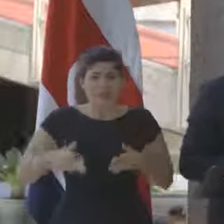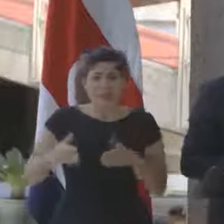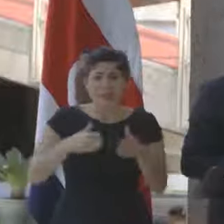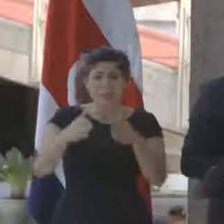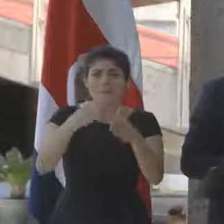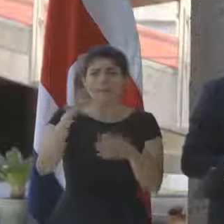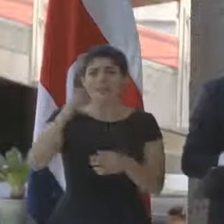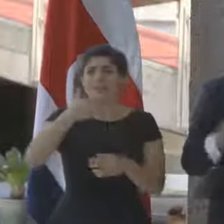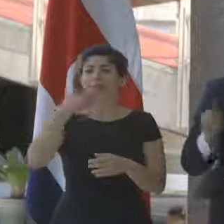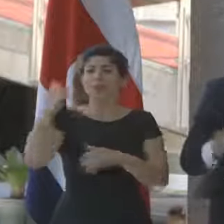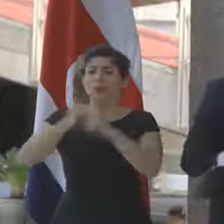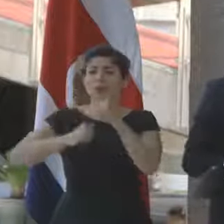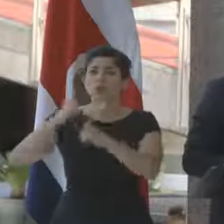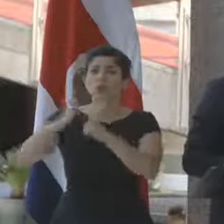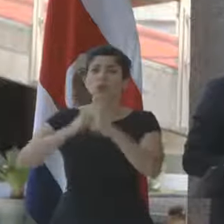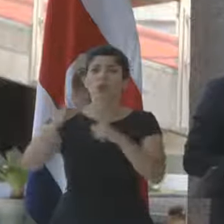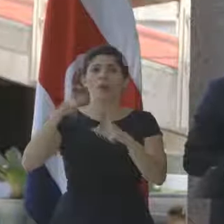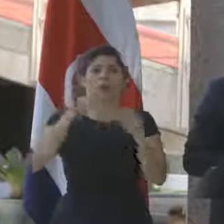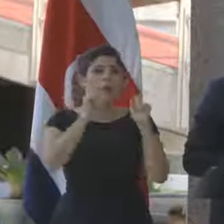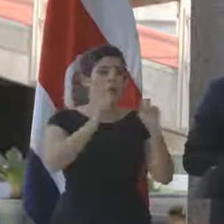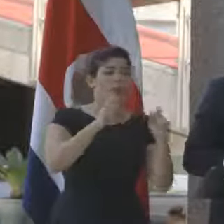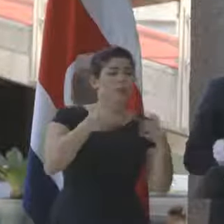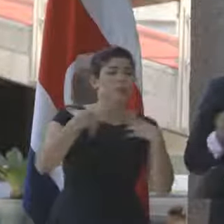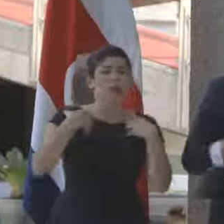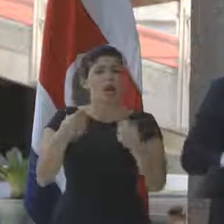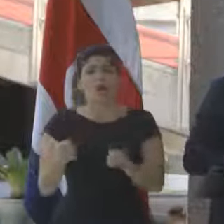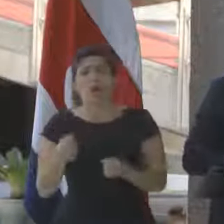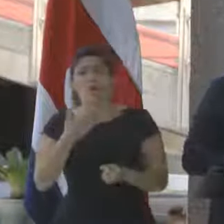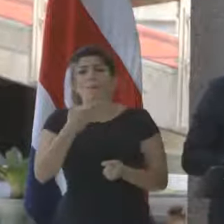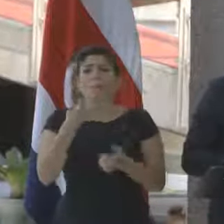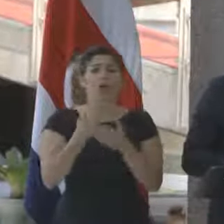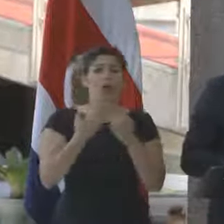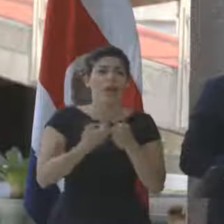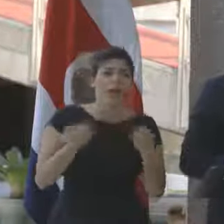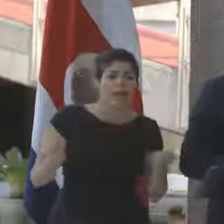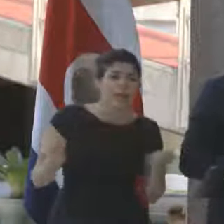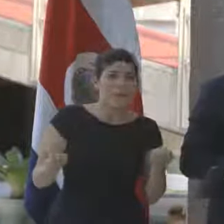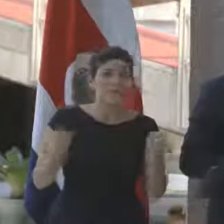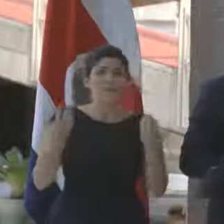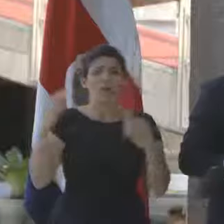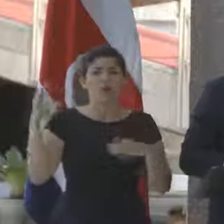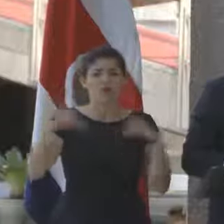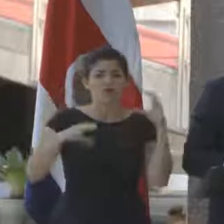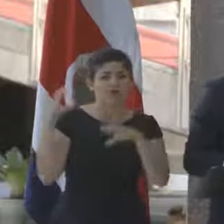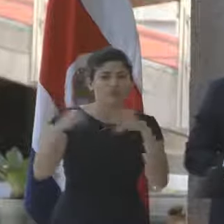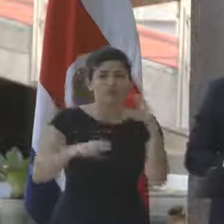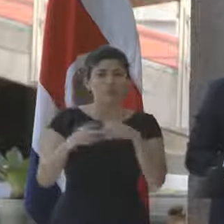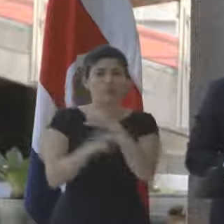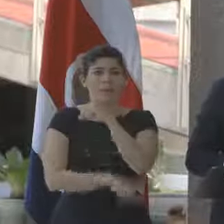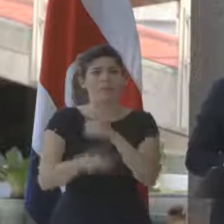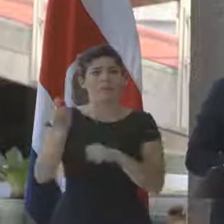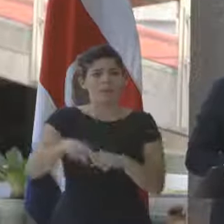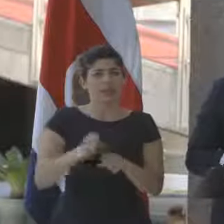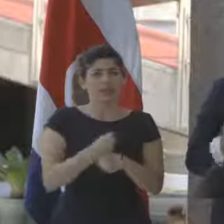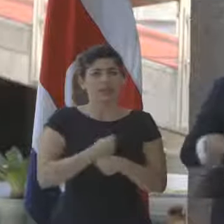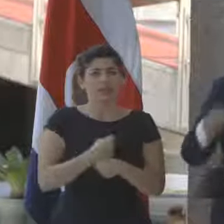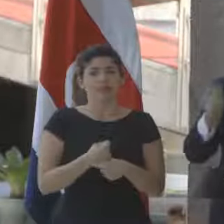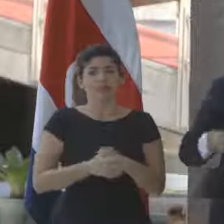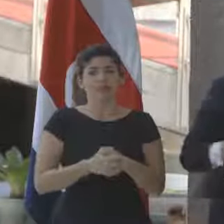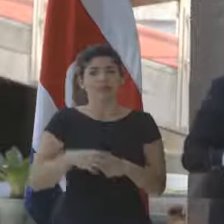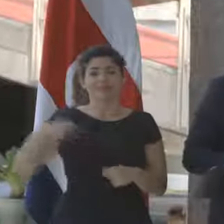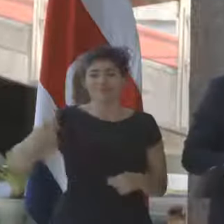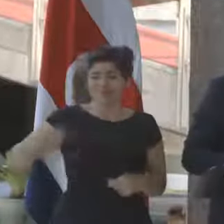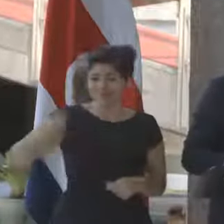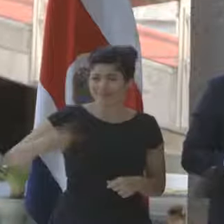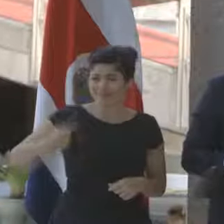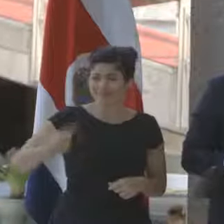en mejor infraestructura de educación o de salud, mejores equipamientos, inversiones que tiene que hacer el país. Y una y